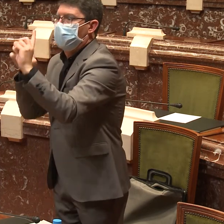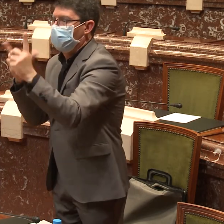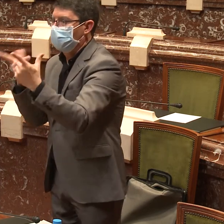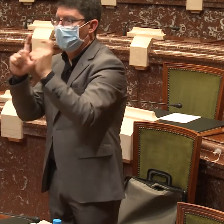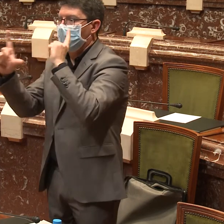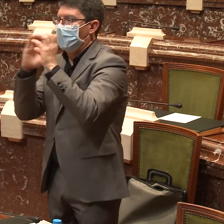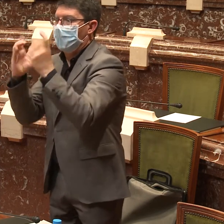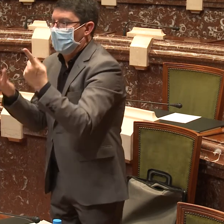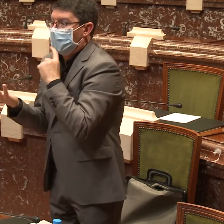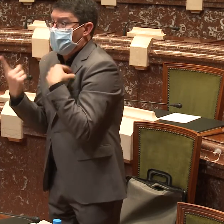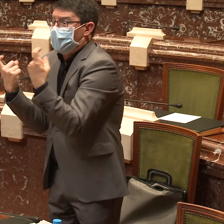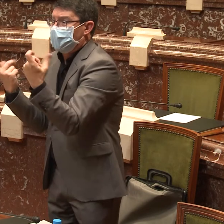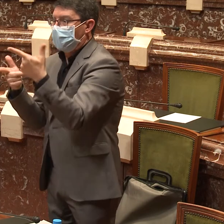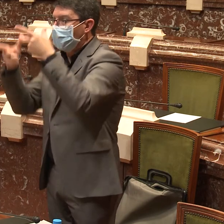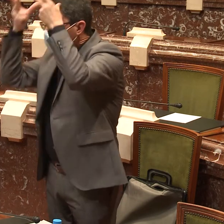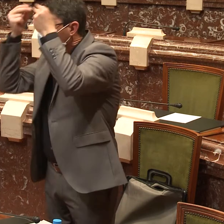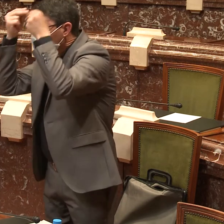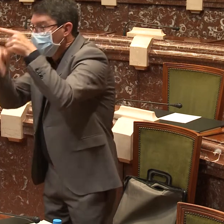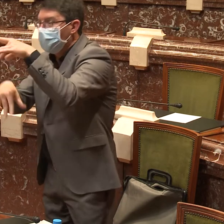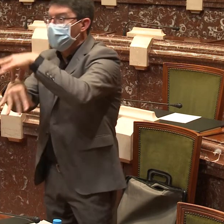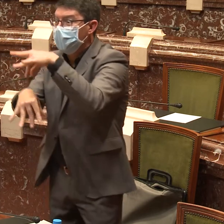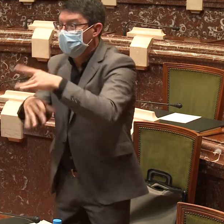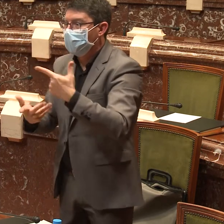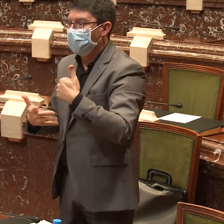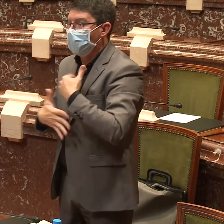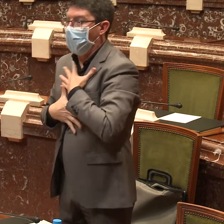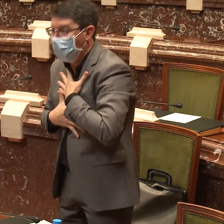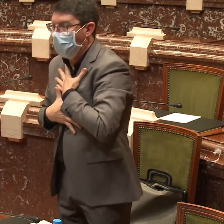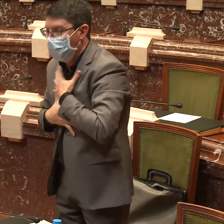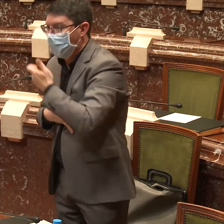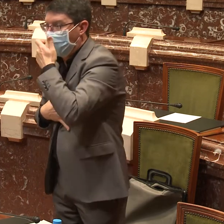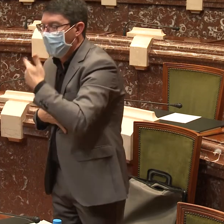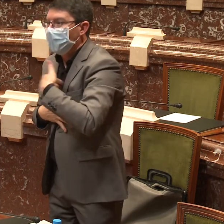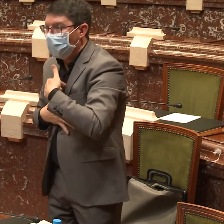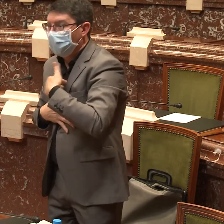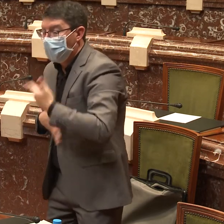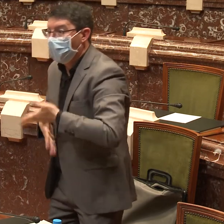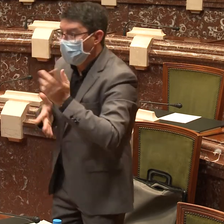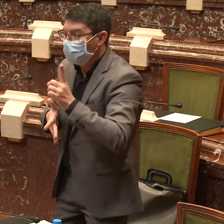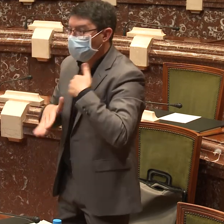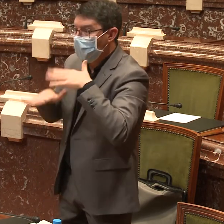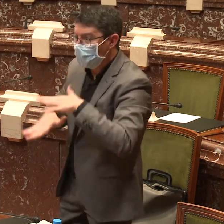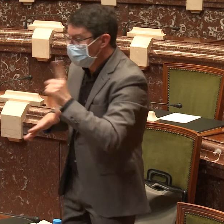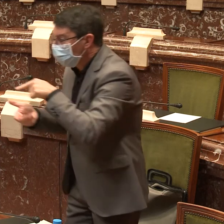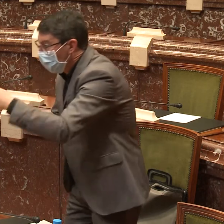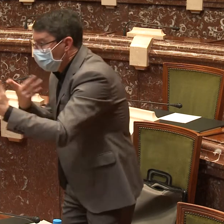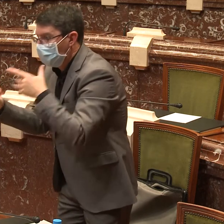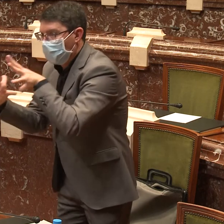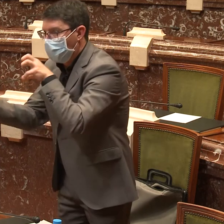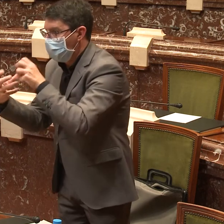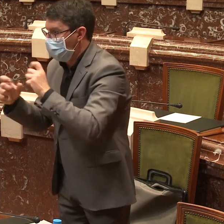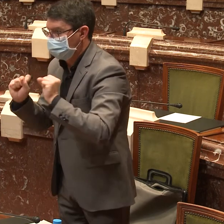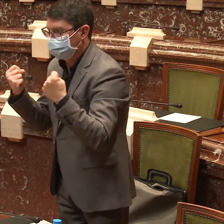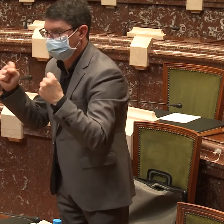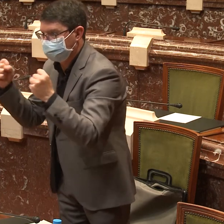atendido ha venido con el EPI especial de protección y no le han visto absolutamente nada de la cara y no podían explicarle los síntomas que tenían,